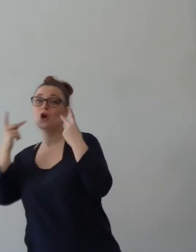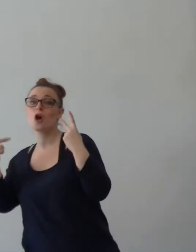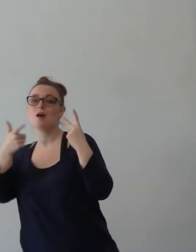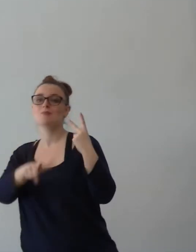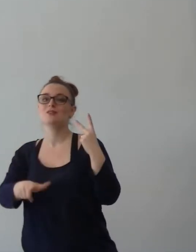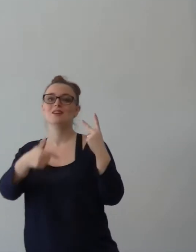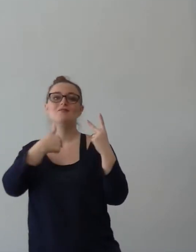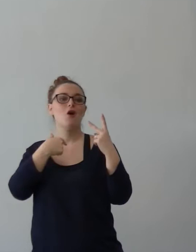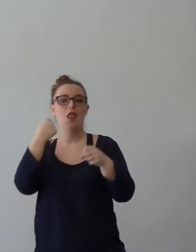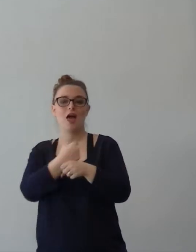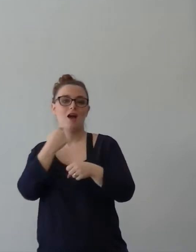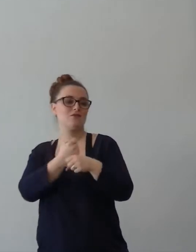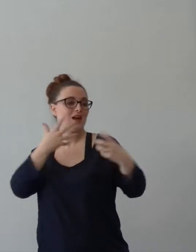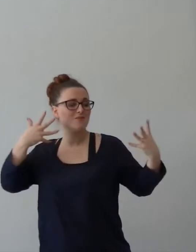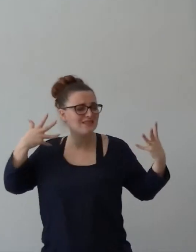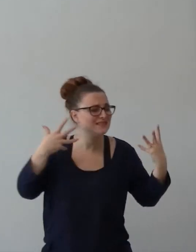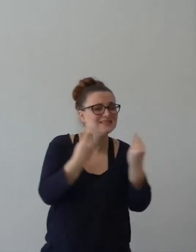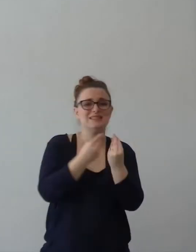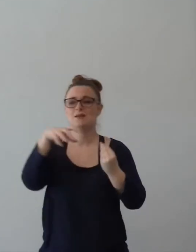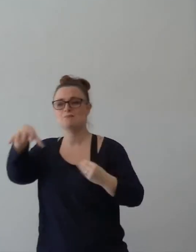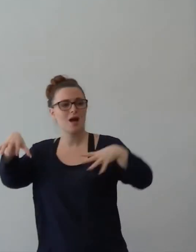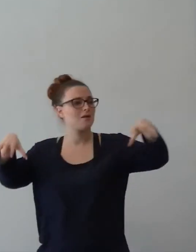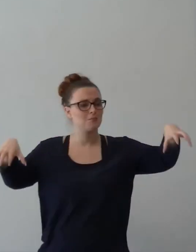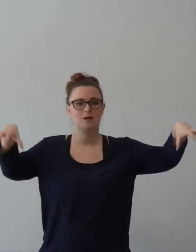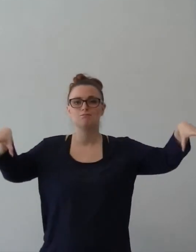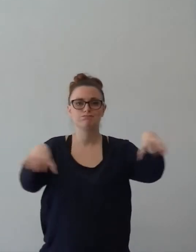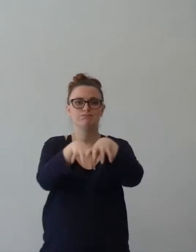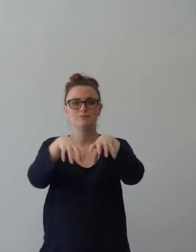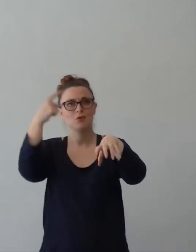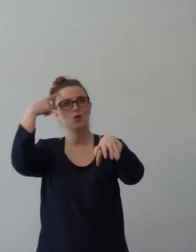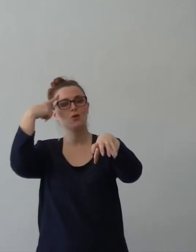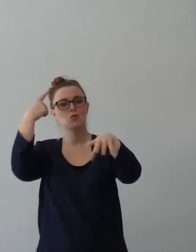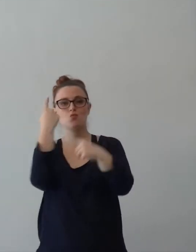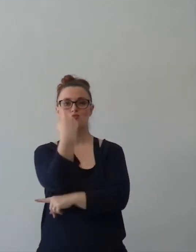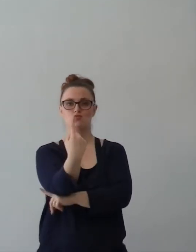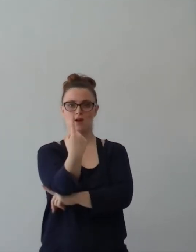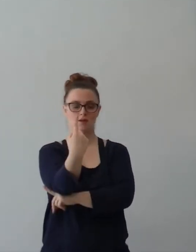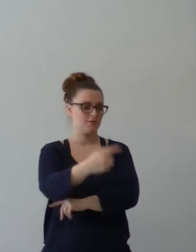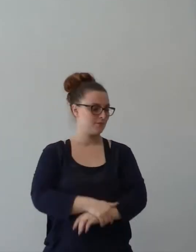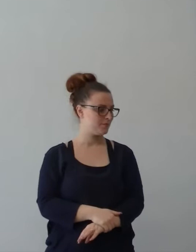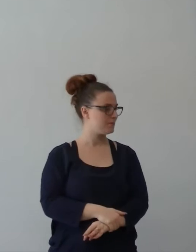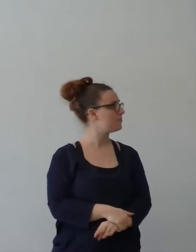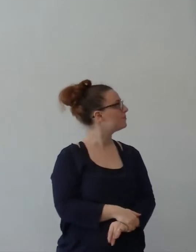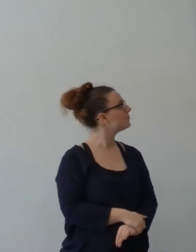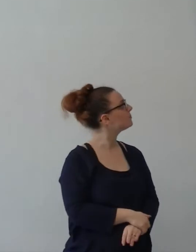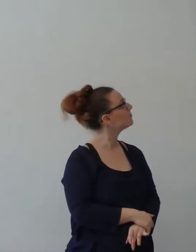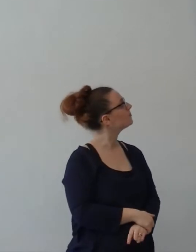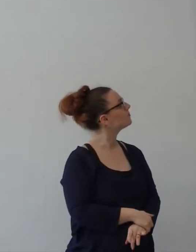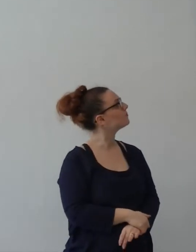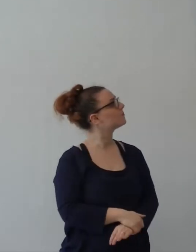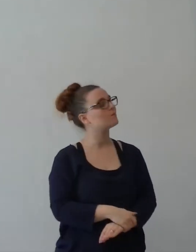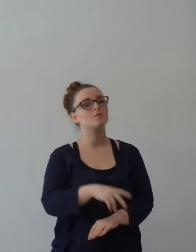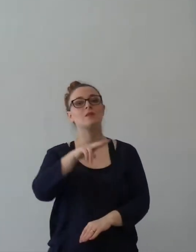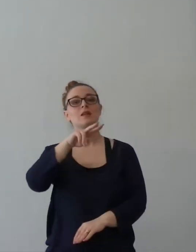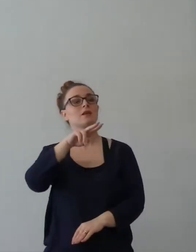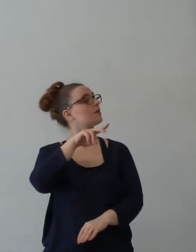stiamo lavorando assieme per la stessa cosa. Più avanti dirà loro così in interesse. Filippesi 2,